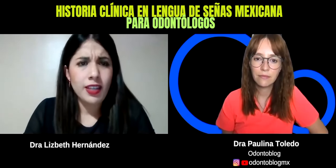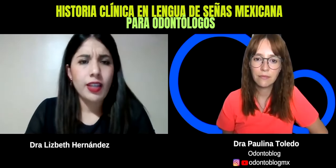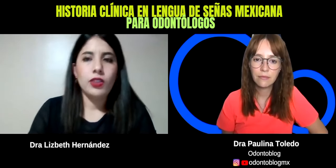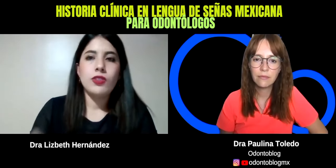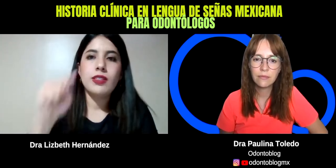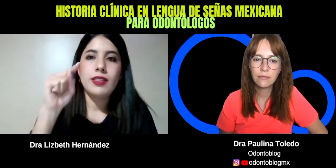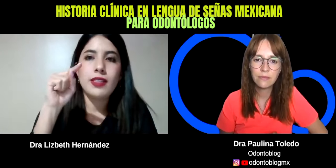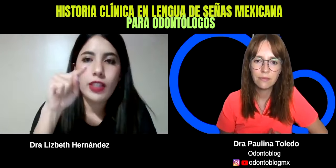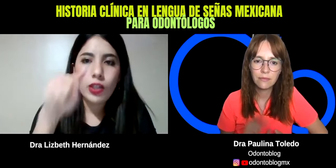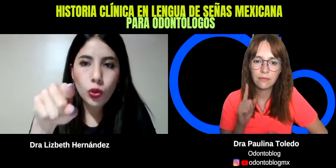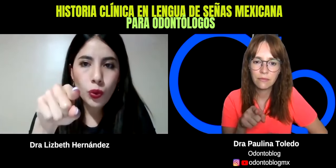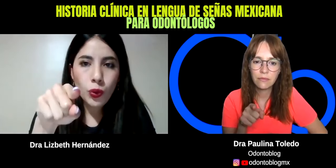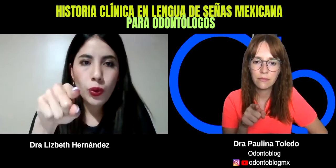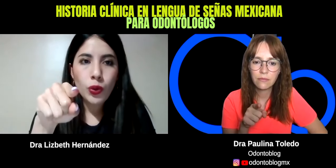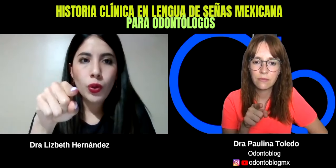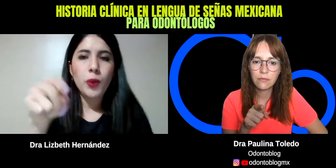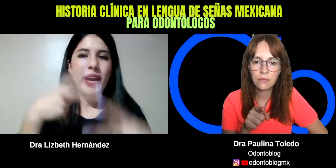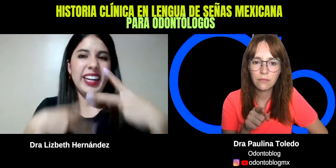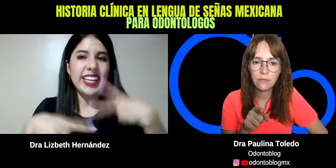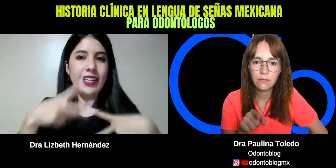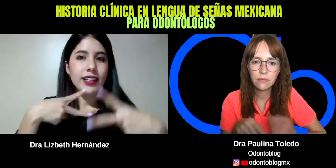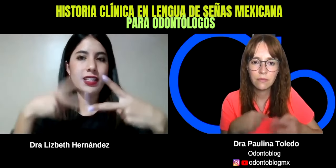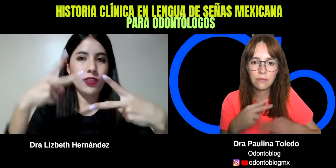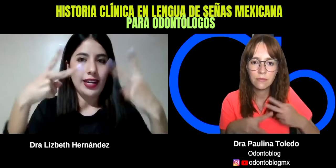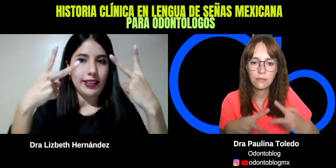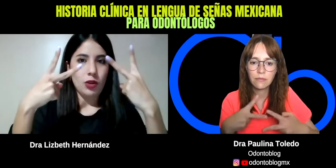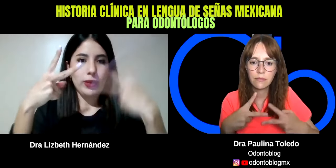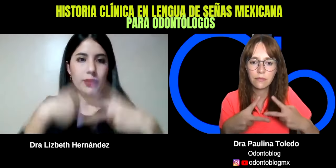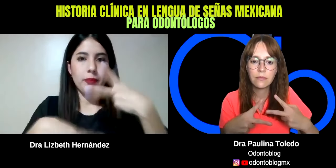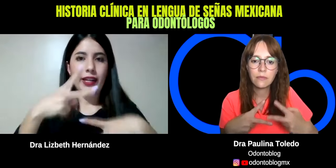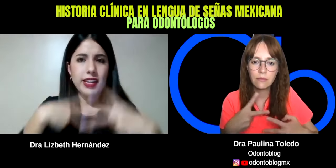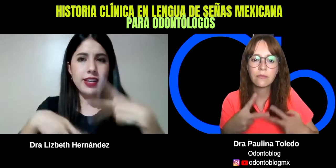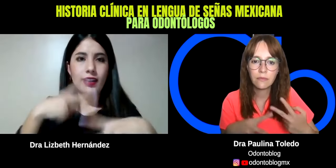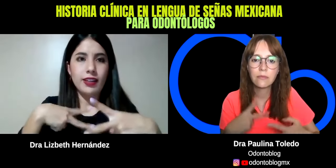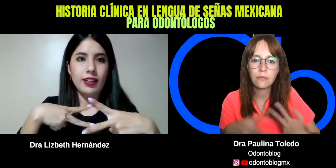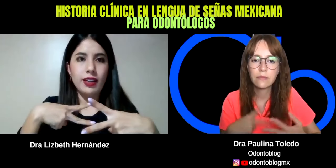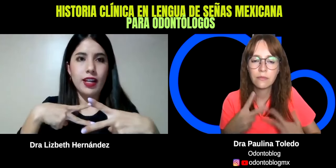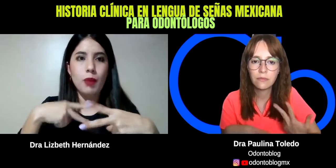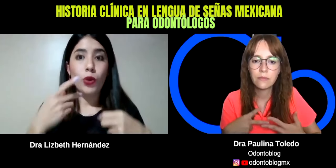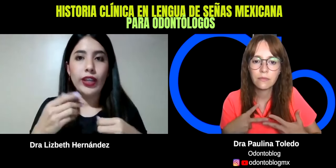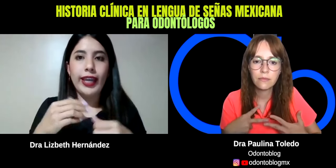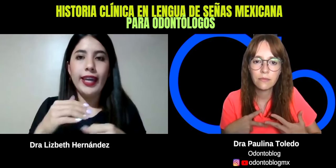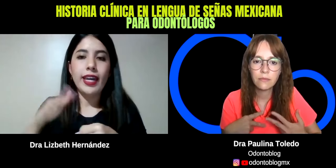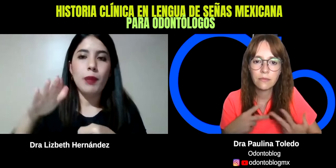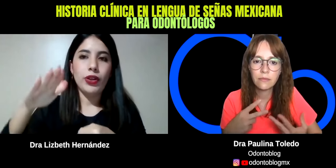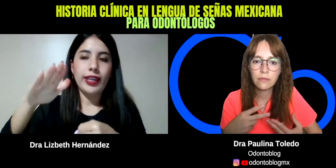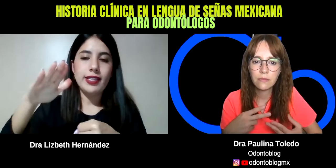Entonces, es decir, tú, venir, es con la letra V, venir, ¿por qué? El por qué es